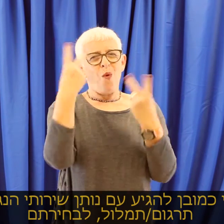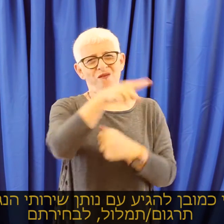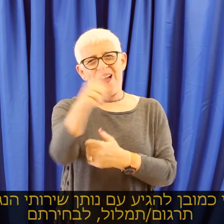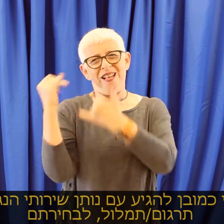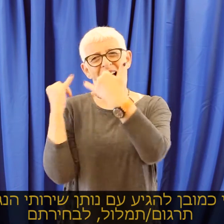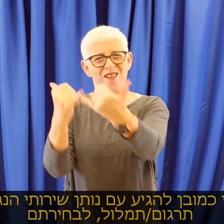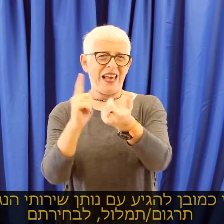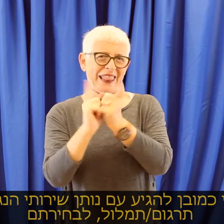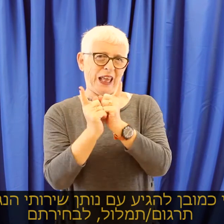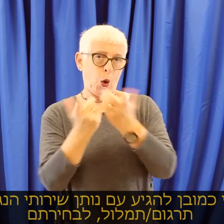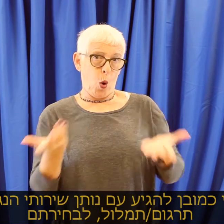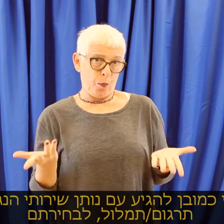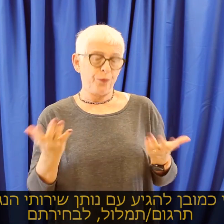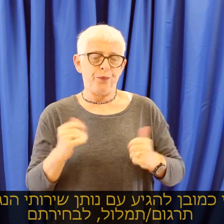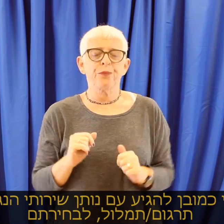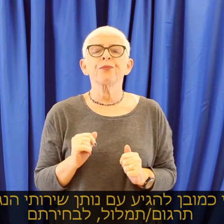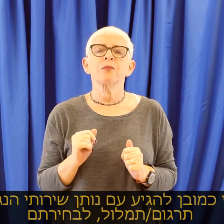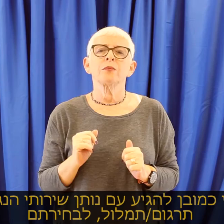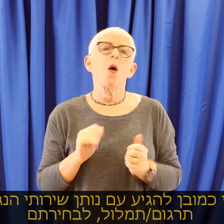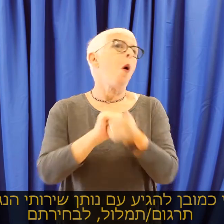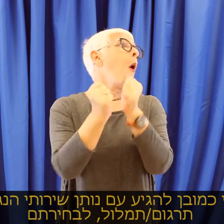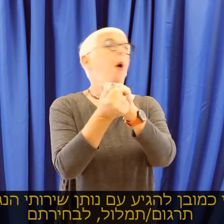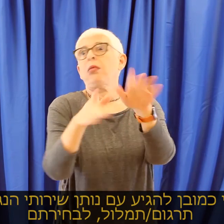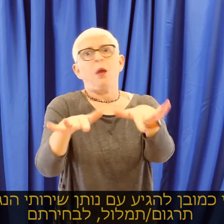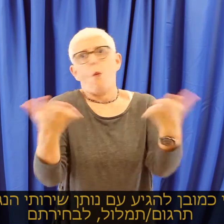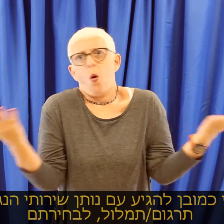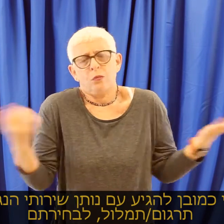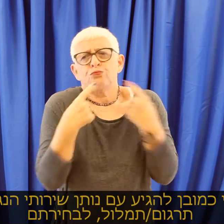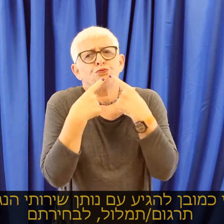רצוי להגיע עם נותן הנגשה, תרגום או תמלול לבחירתכם